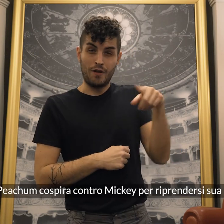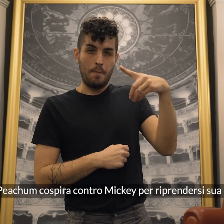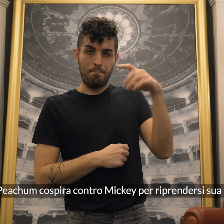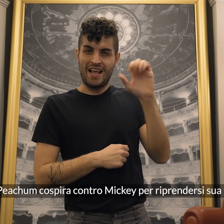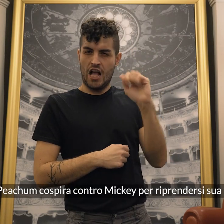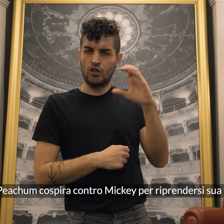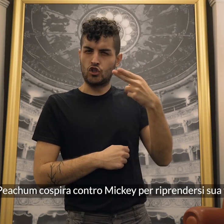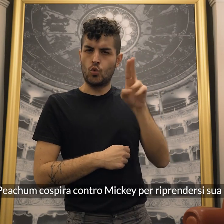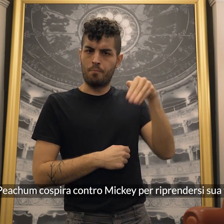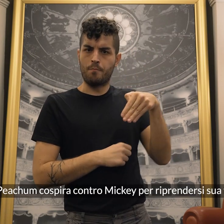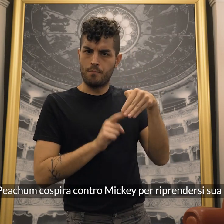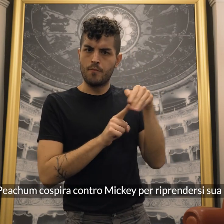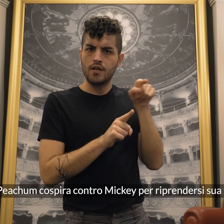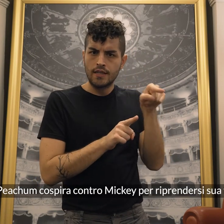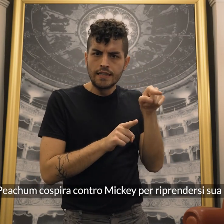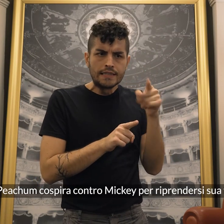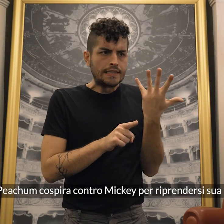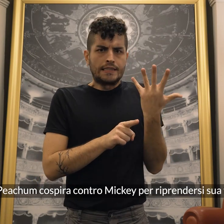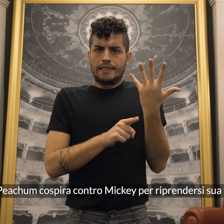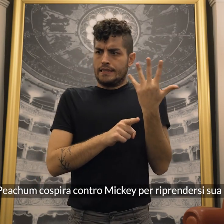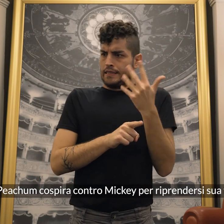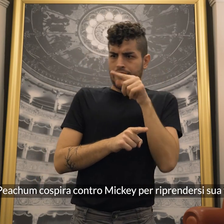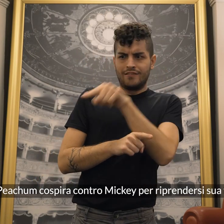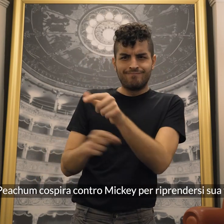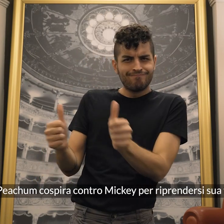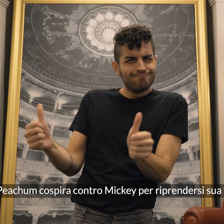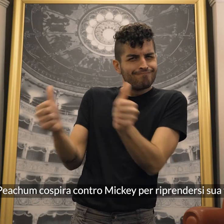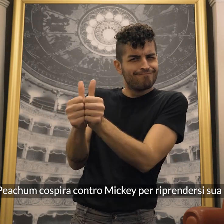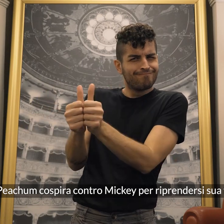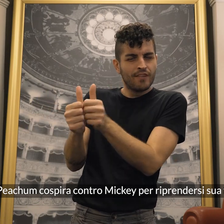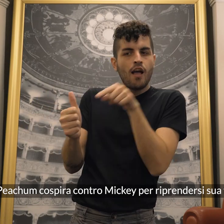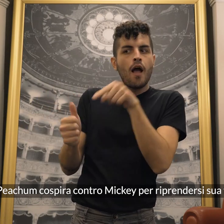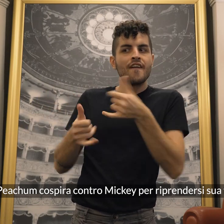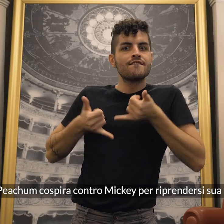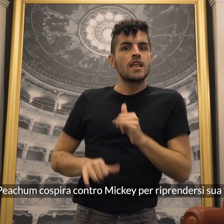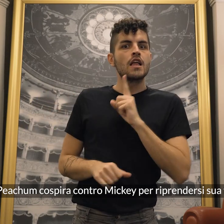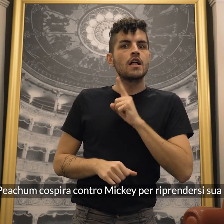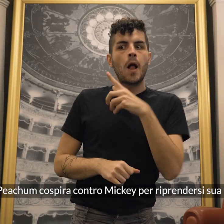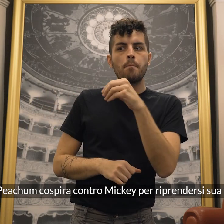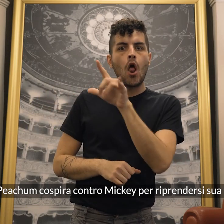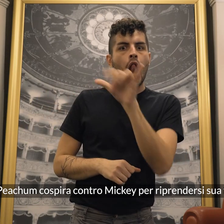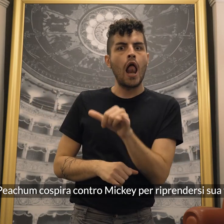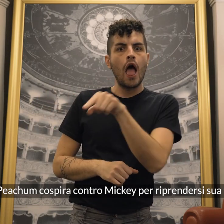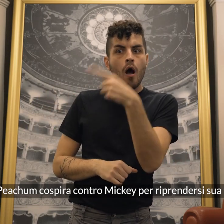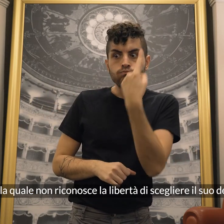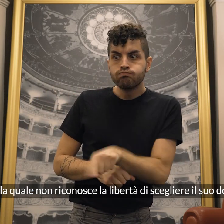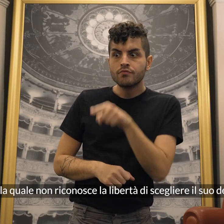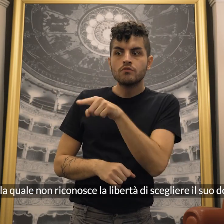Piccium cospira contro Michi per riprendersi sua figlia, alla